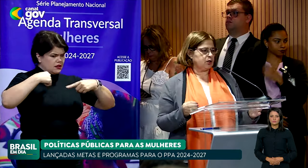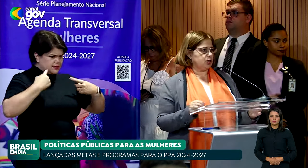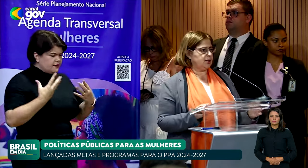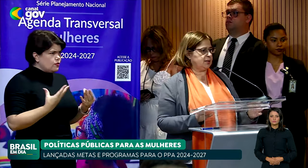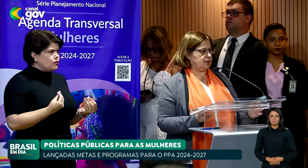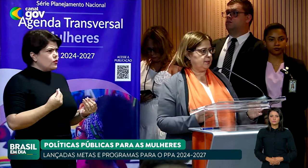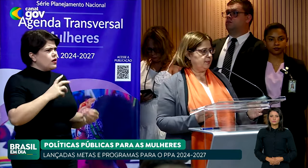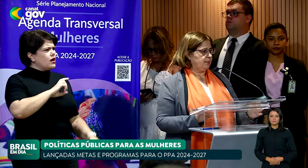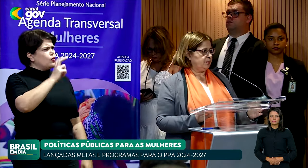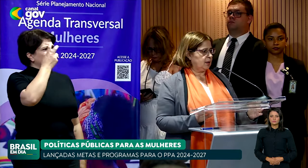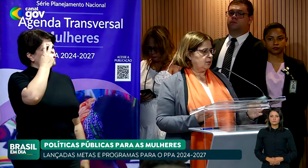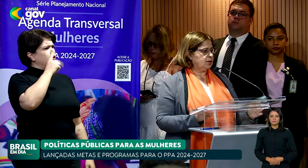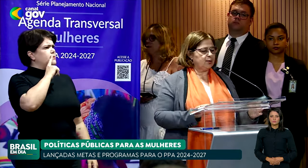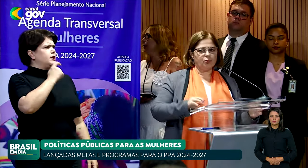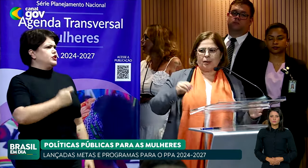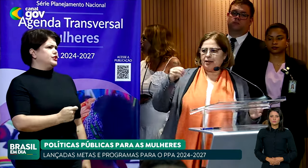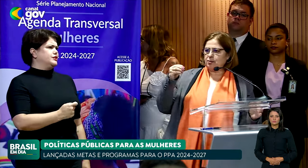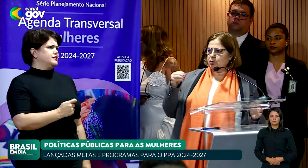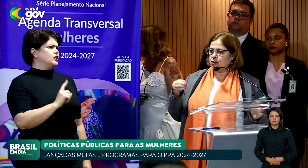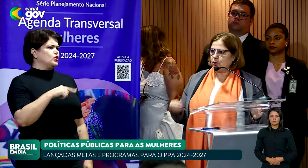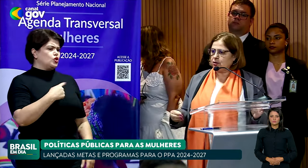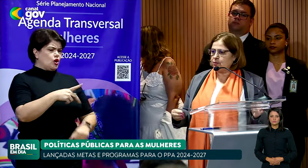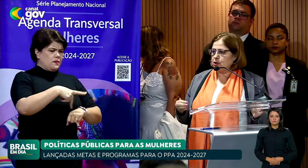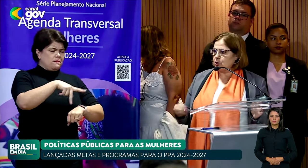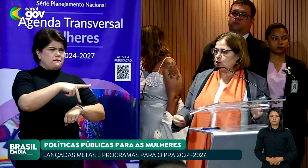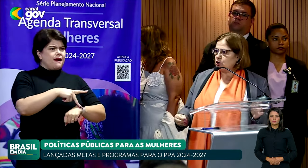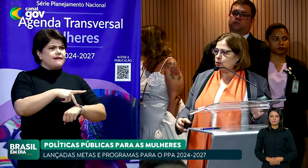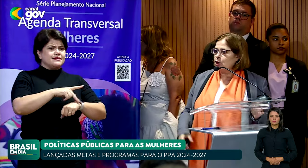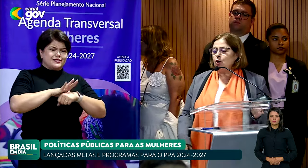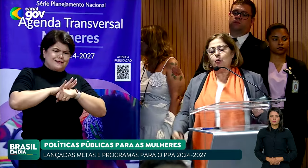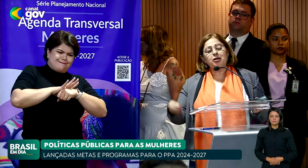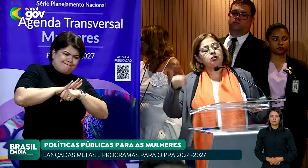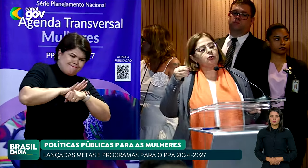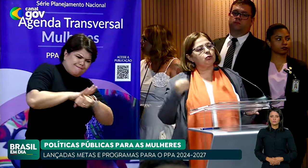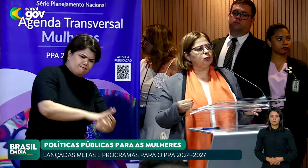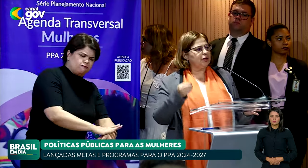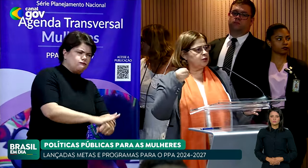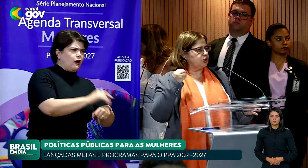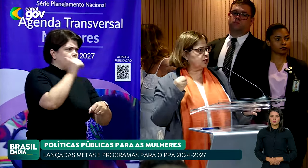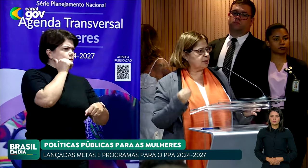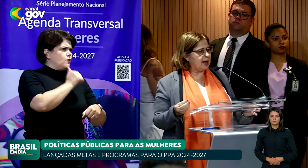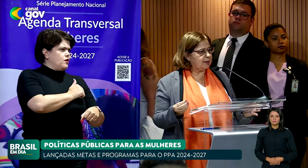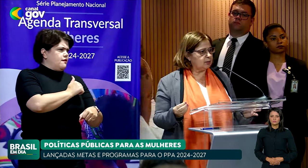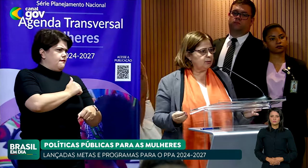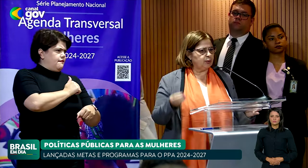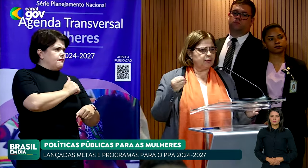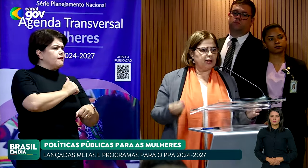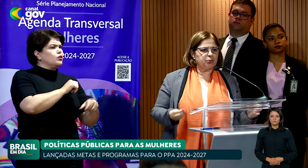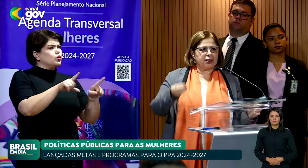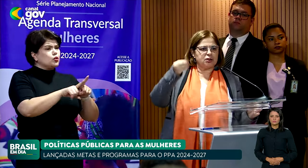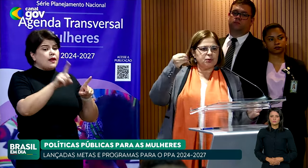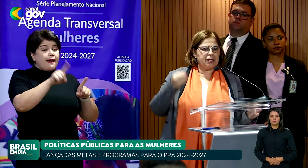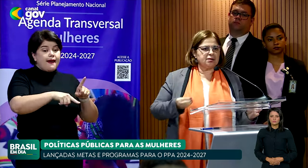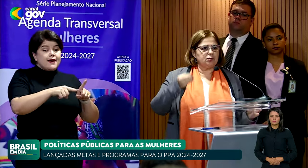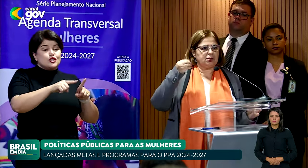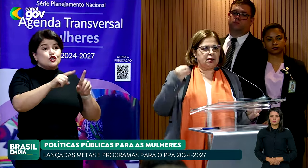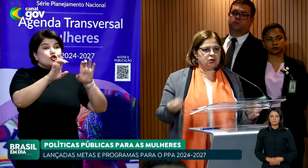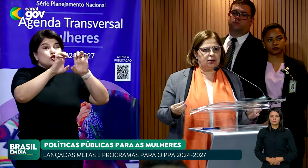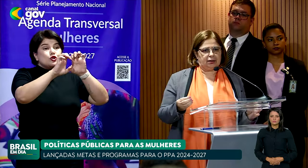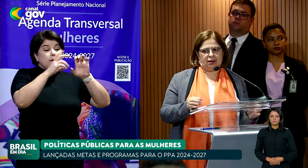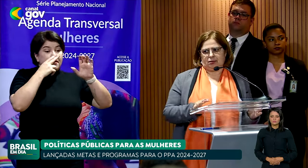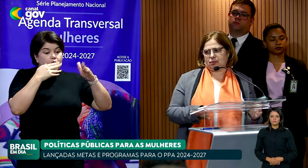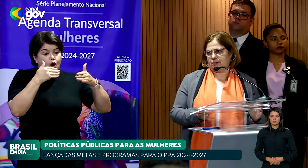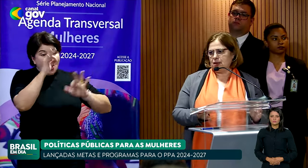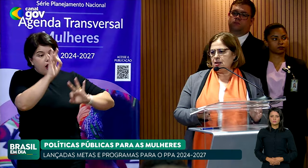cultura machista, nós temos um país misógino, uma estrutura de Estado que foi feita para que as mulheres não